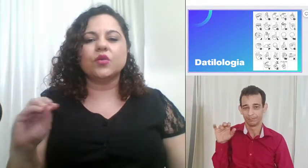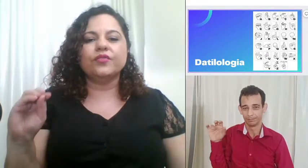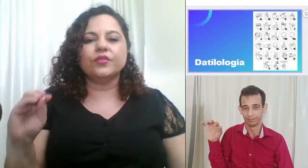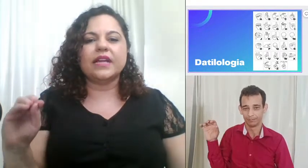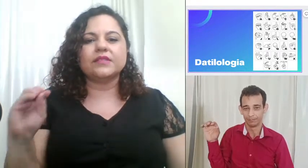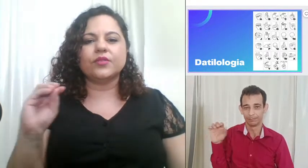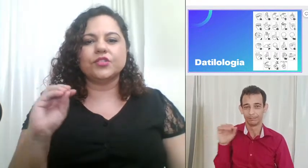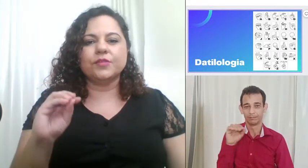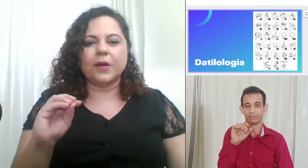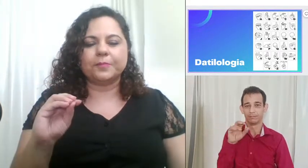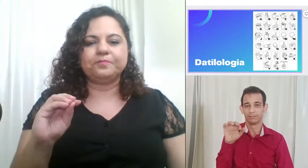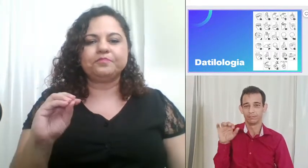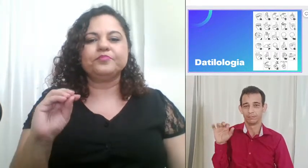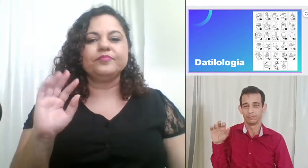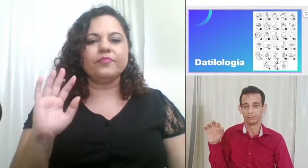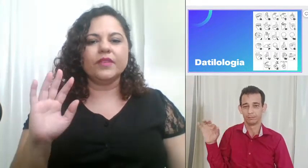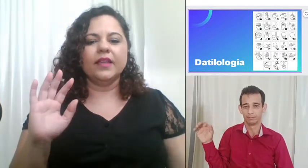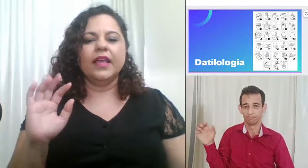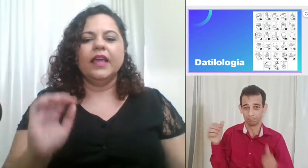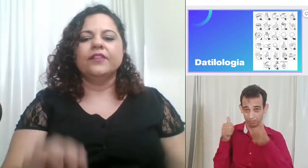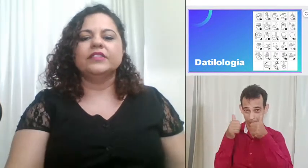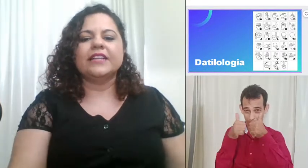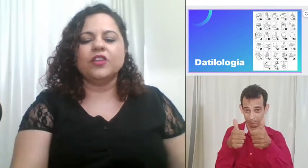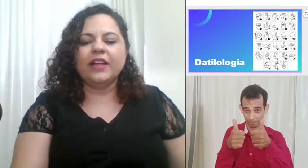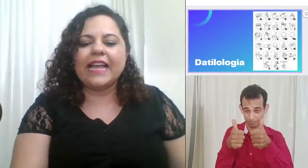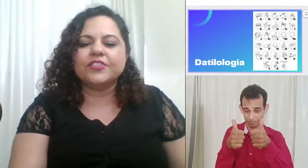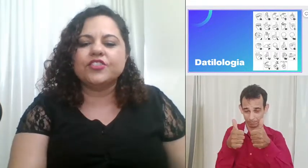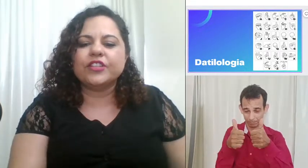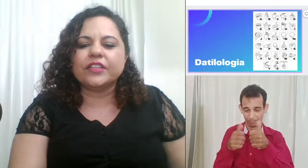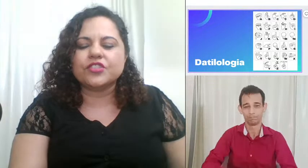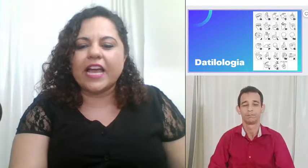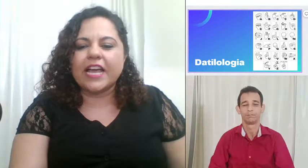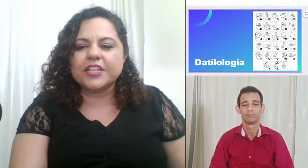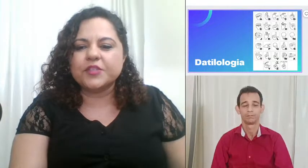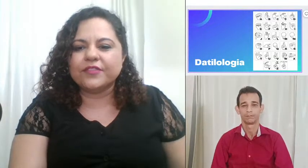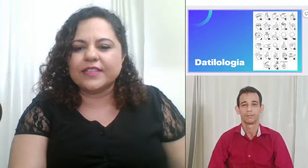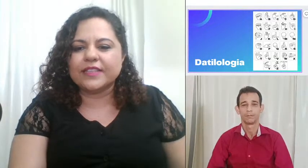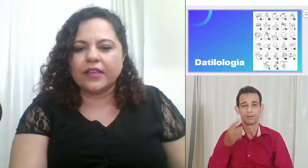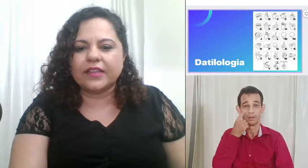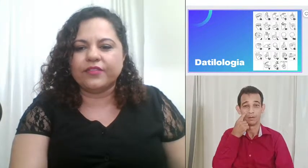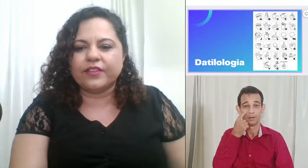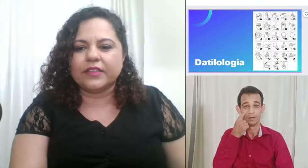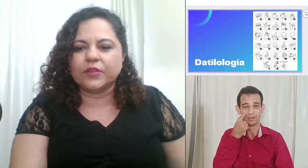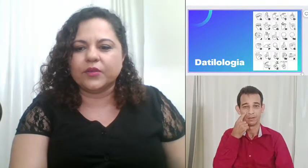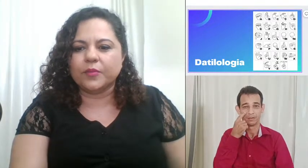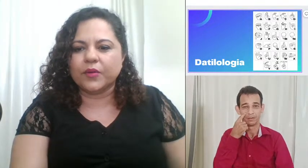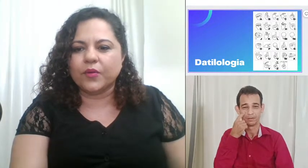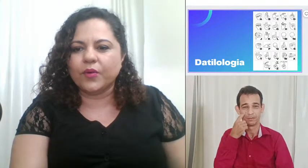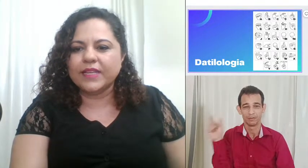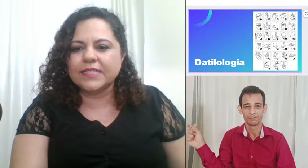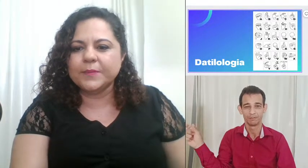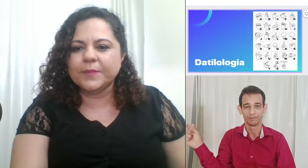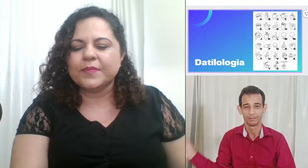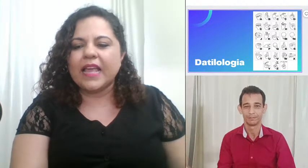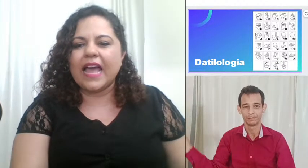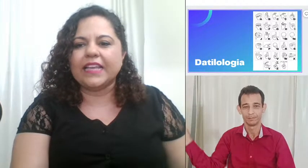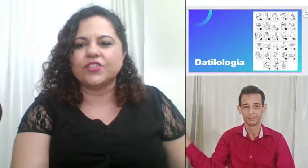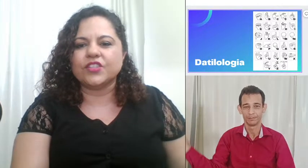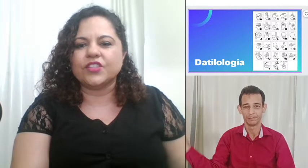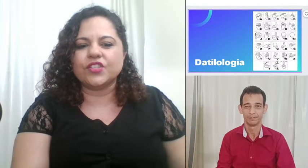configurações de mão vou dar só uma olhadinha aqui no chat pra ver se alguém tá falando alguma coisa aí já chegou